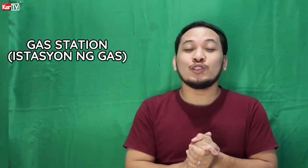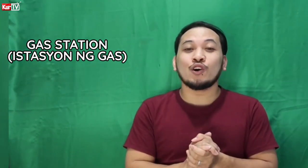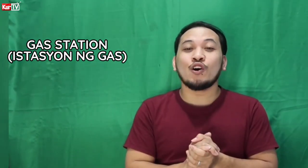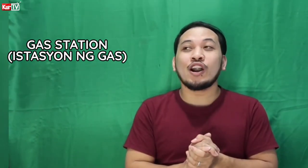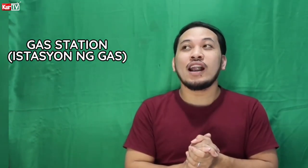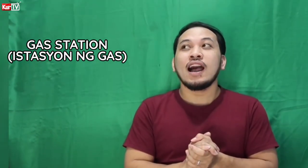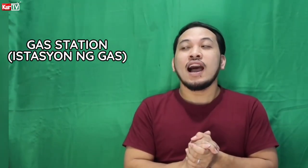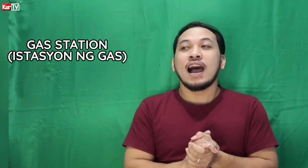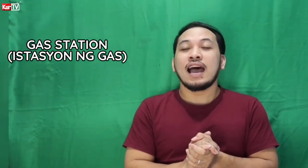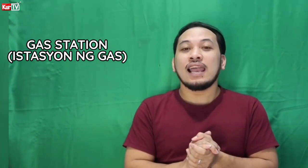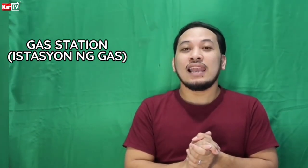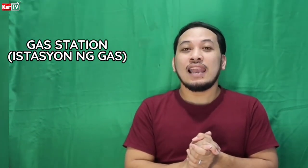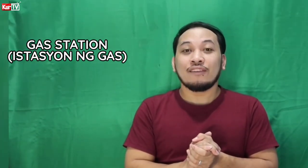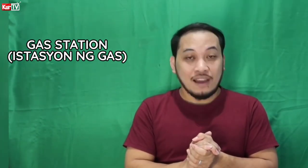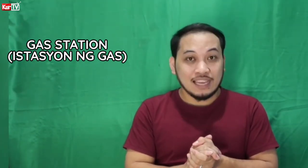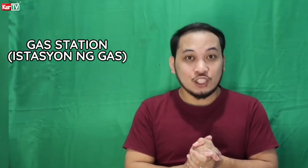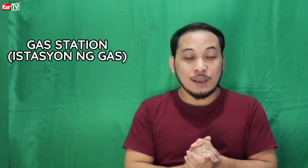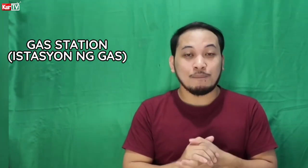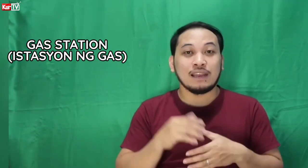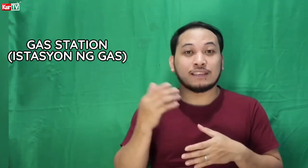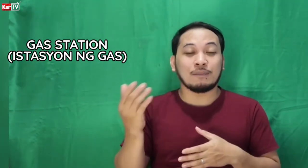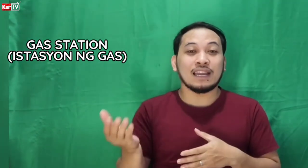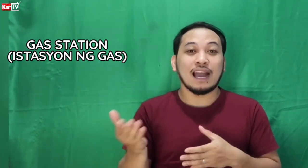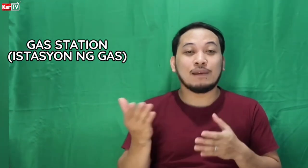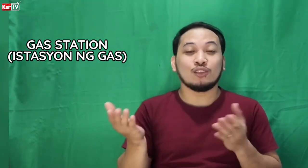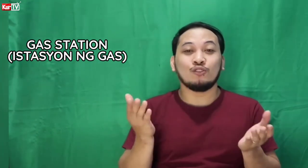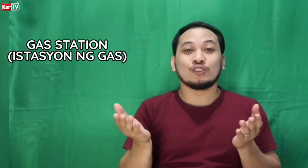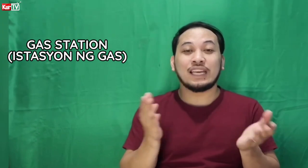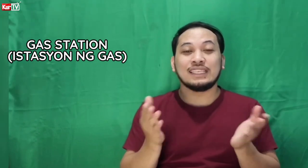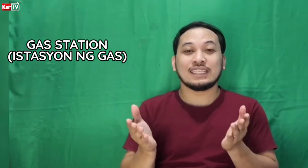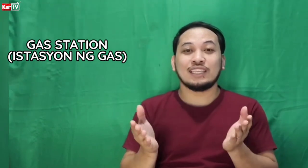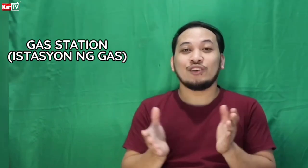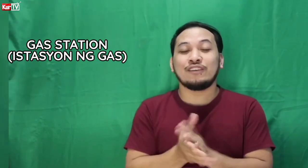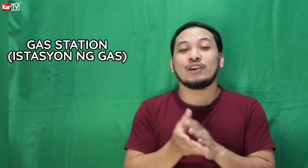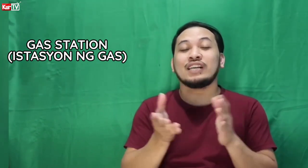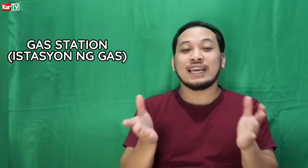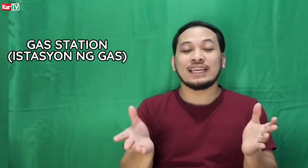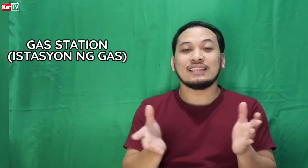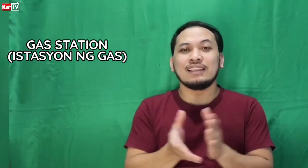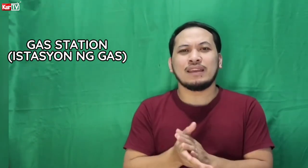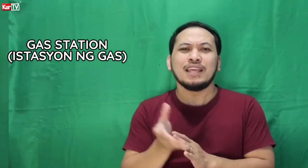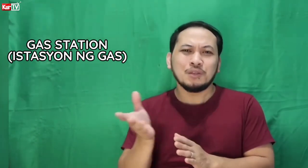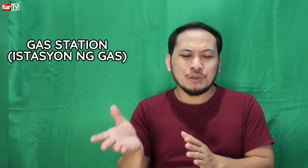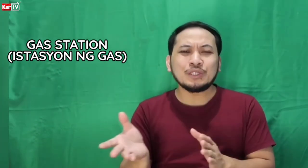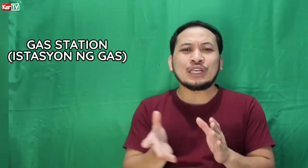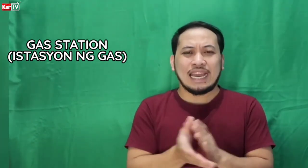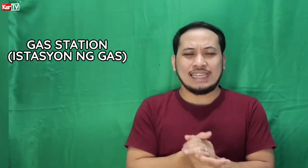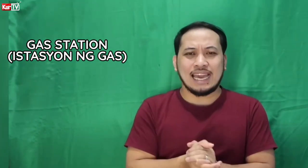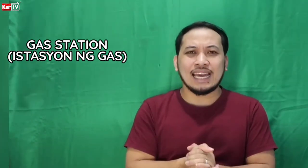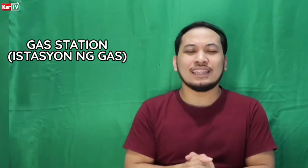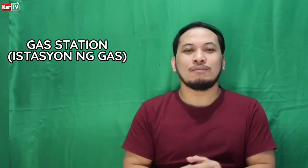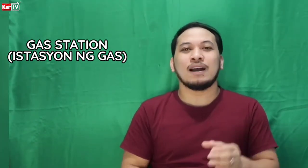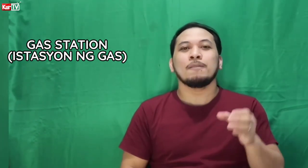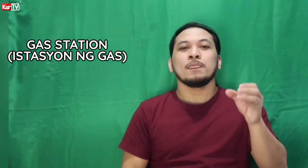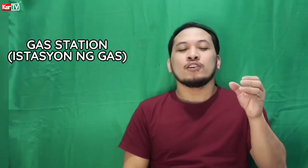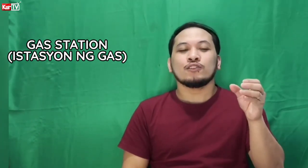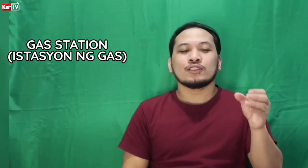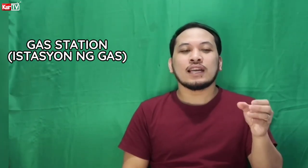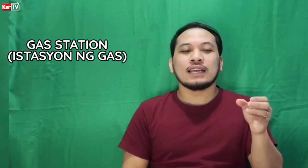your left-handed siyempre sa paggamit nung senyas na yun. If you are right-handed naman, then use your right hand. Diba? So sa